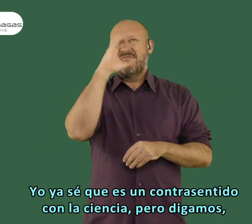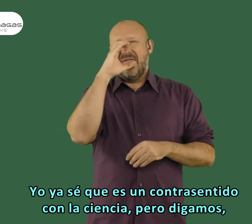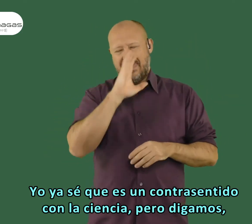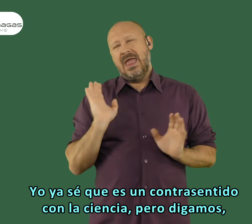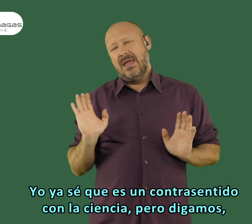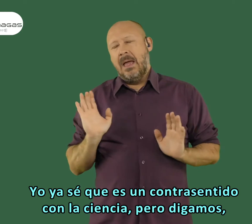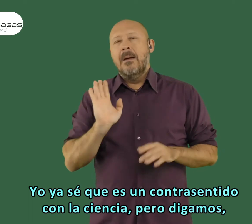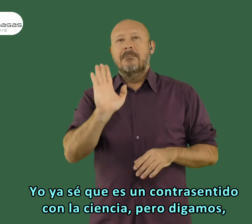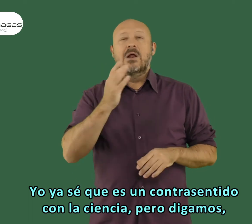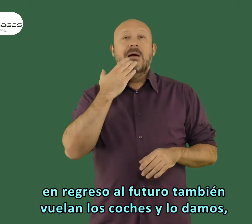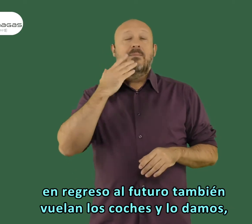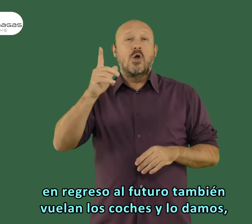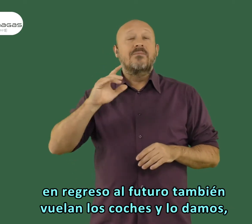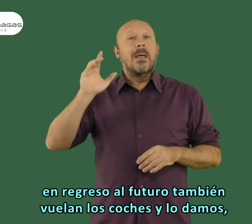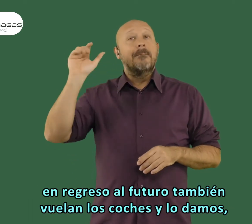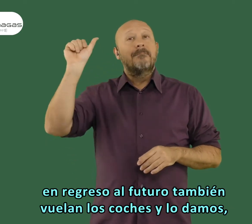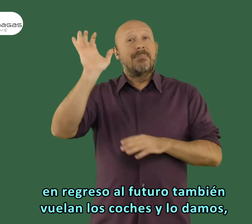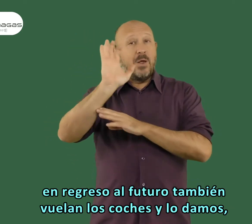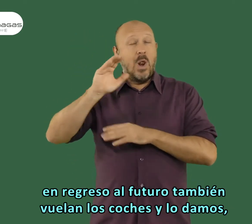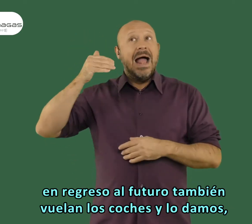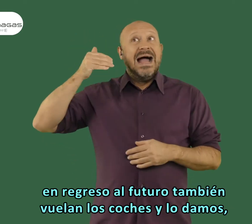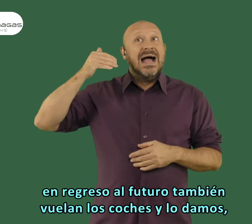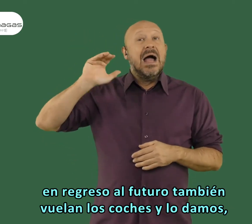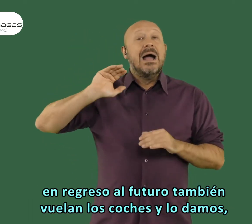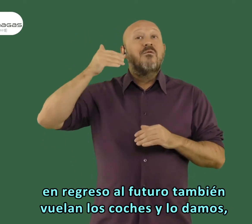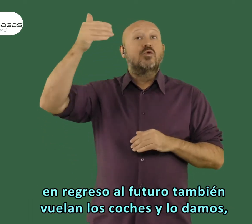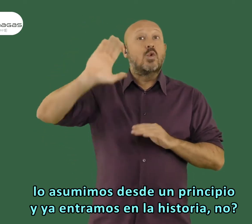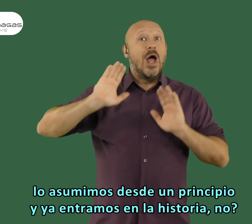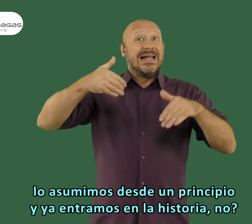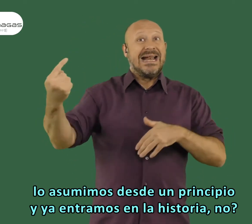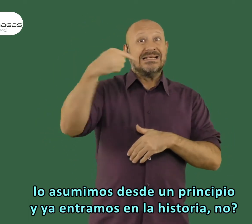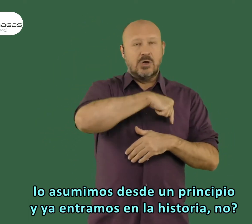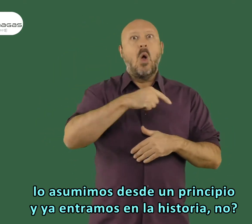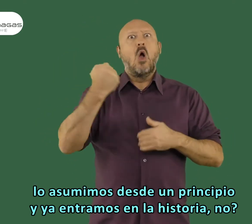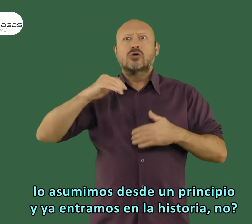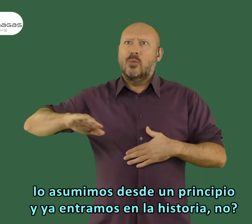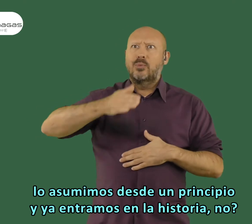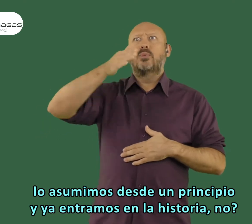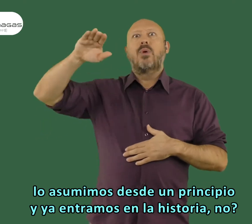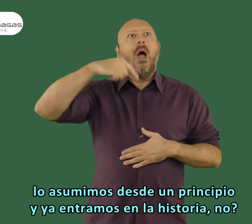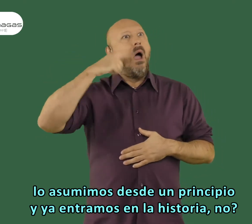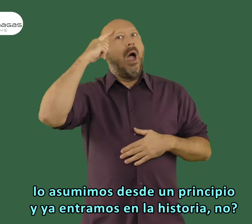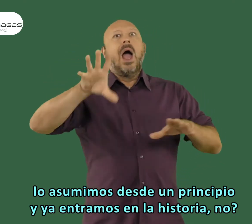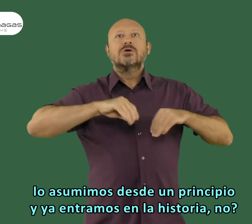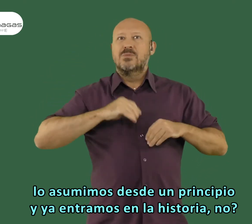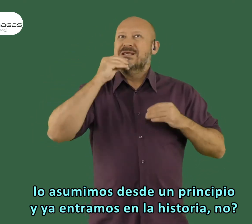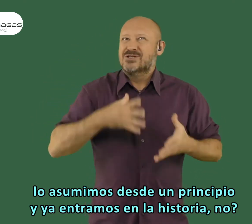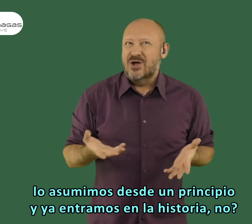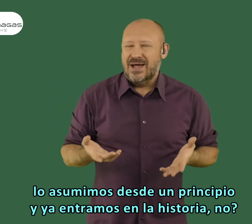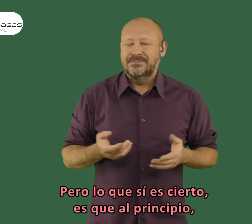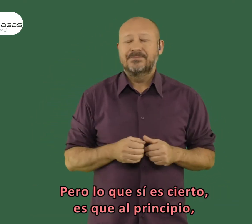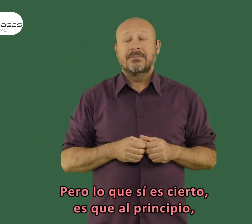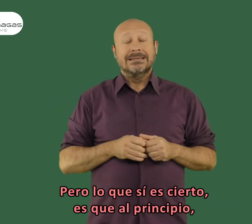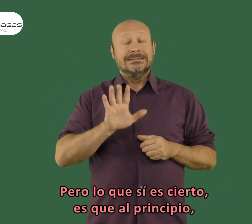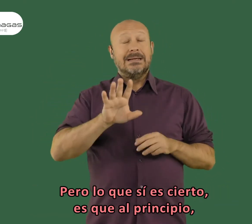contrasentido con la ciencia, pero digamos, en regreso al futuro también vuelan los coches y lo asumimos desde un principio y ya entramos en la